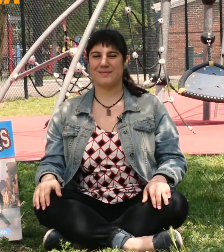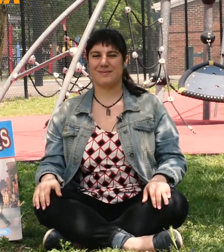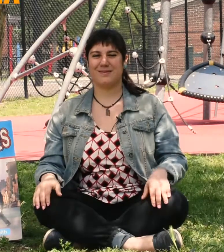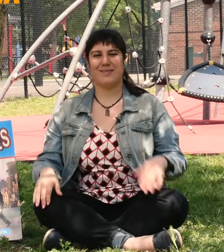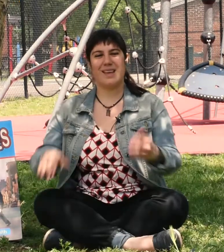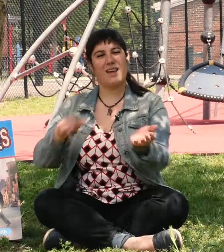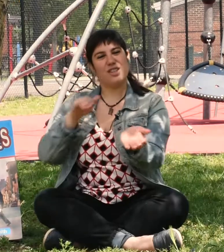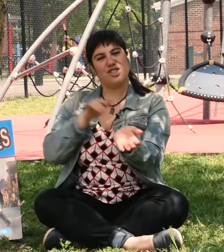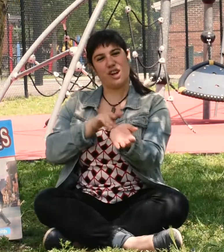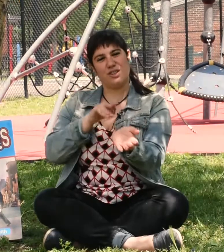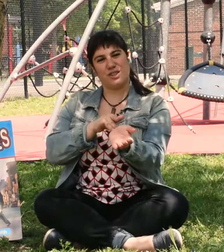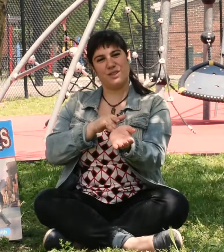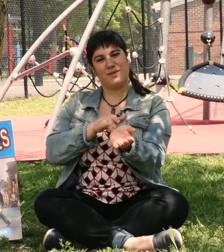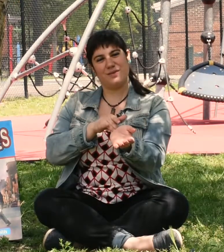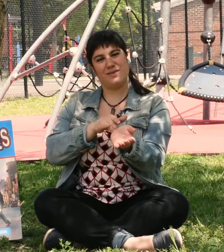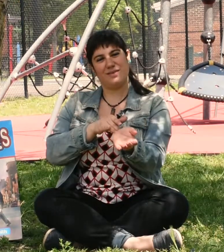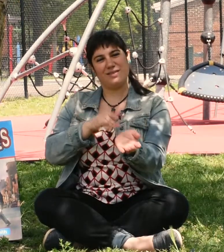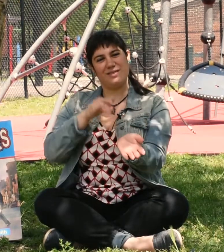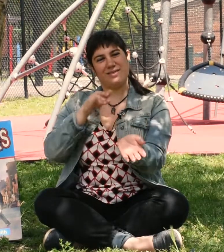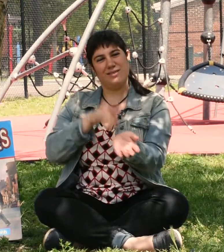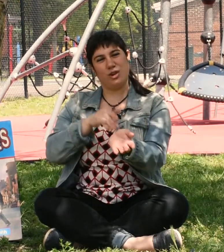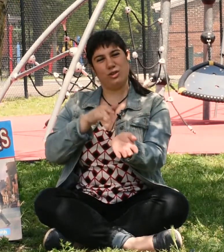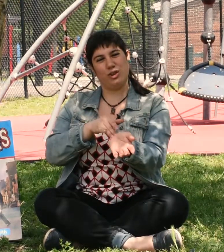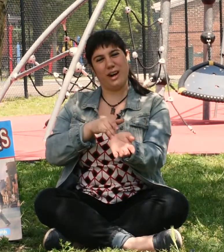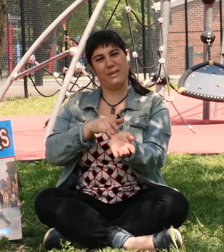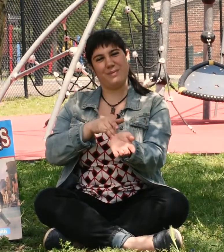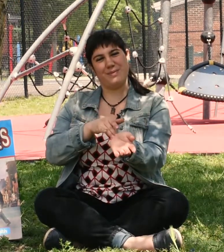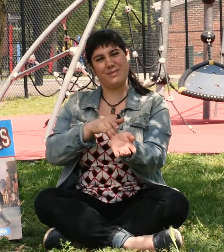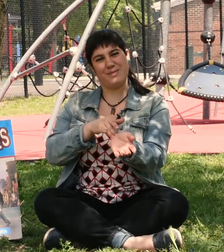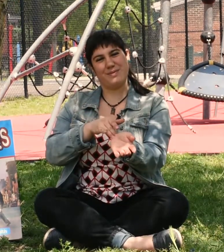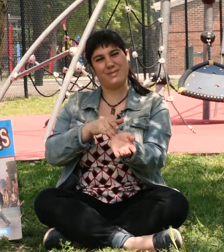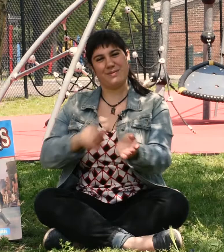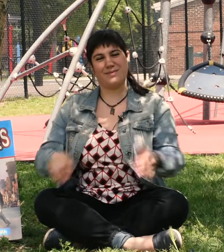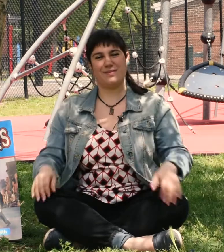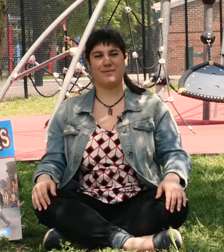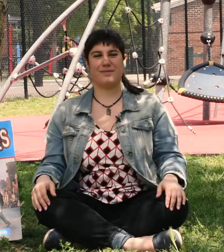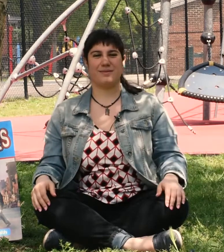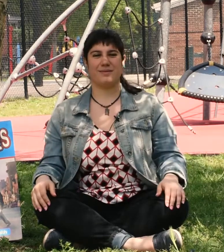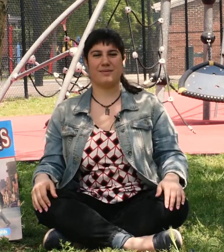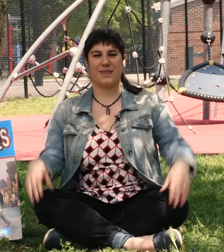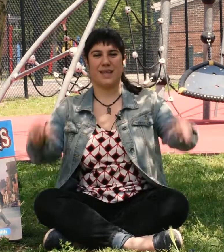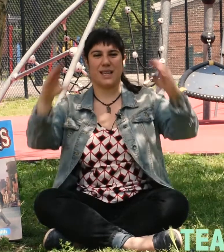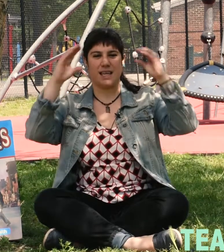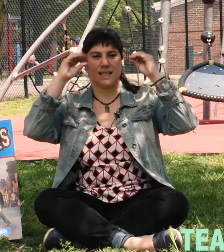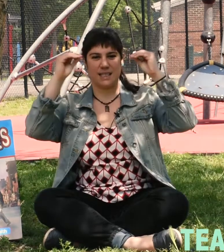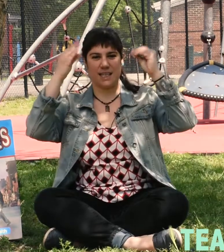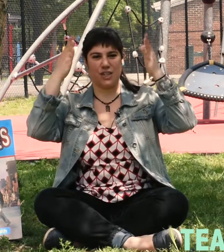Doctor Doctora Teacher